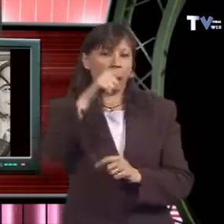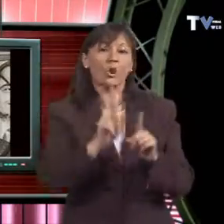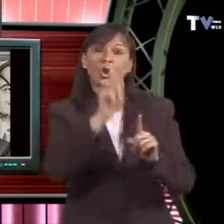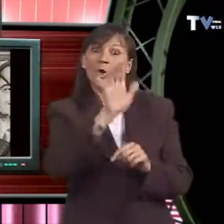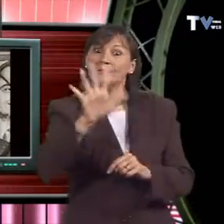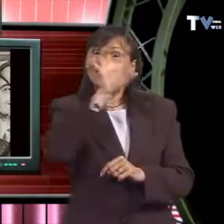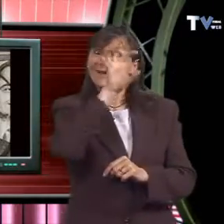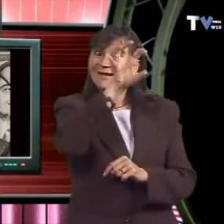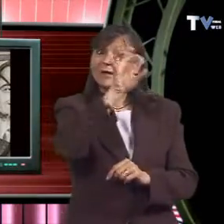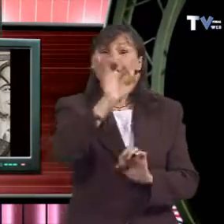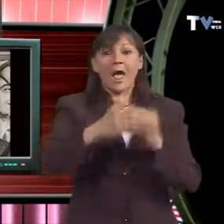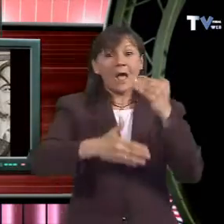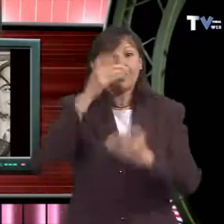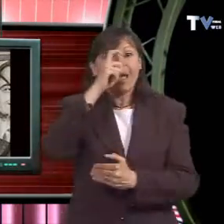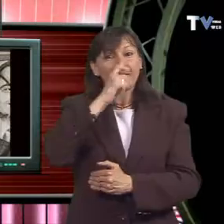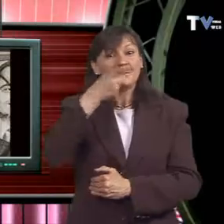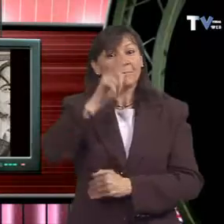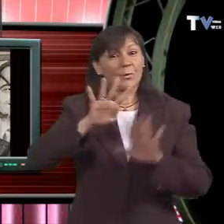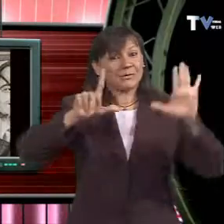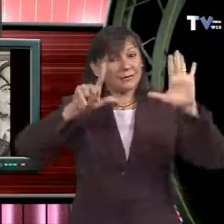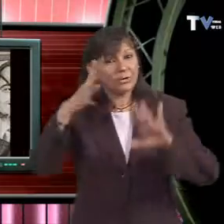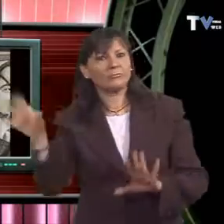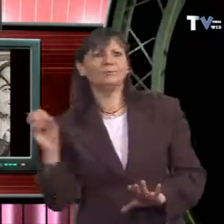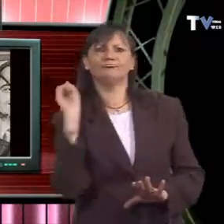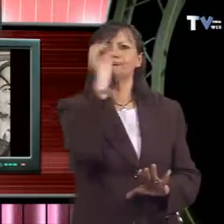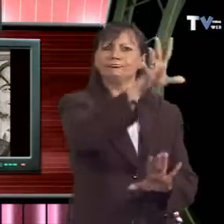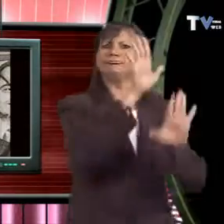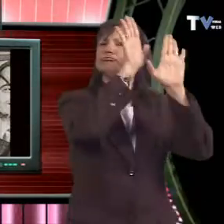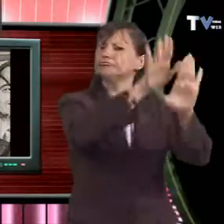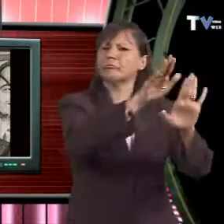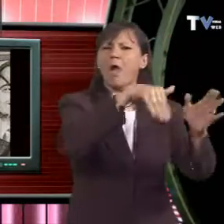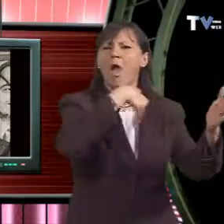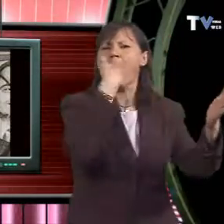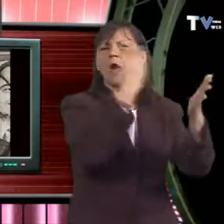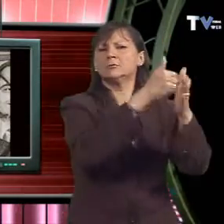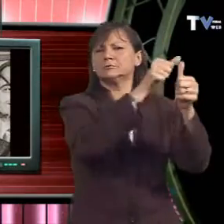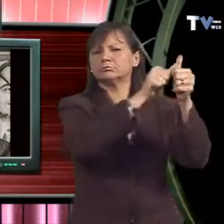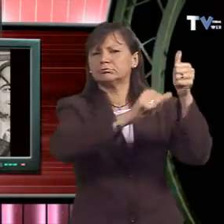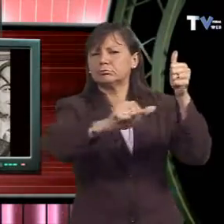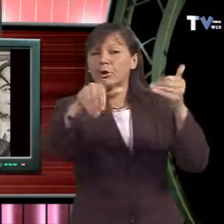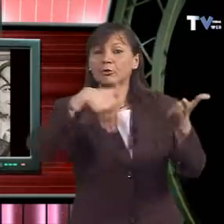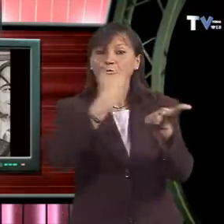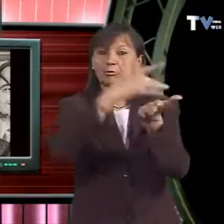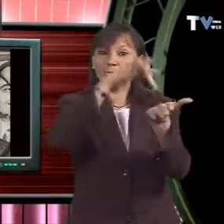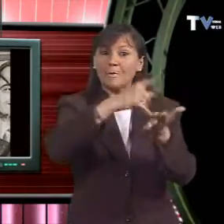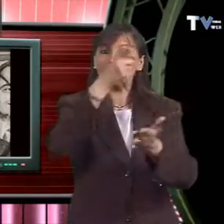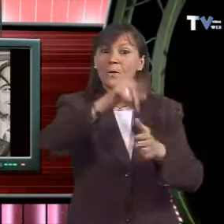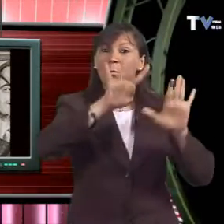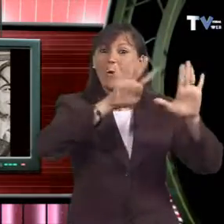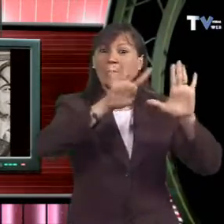-America. Va morir el 1998. En aquest rosari d'escàndols